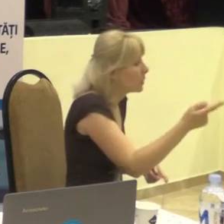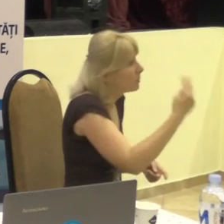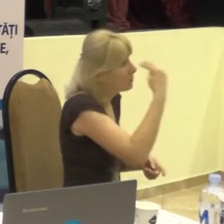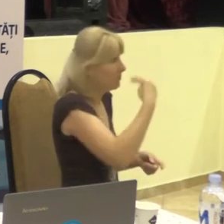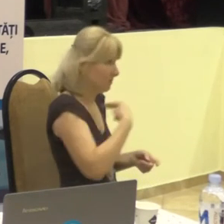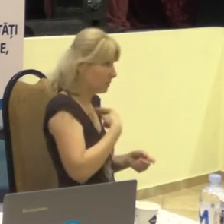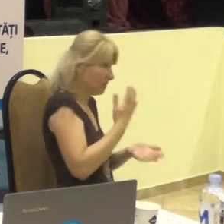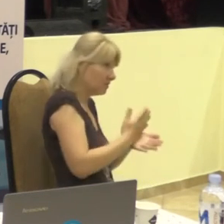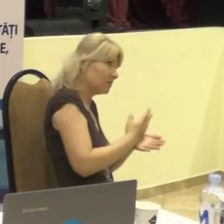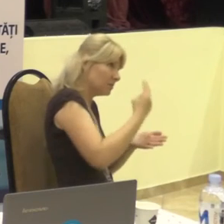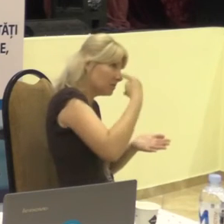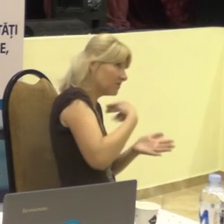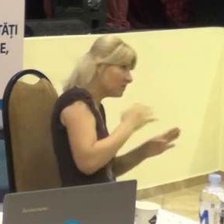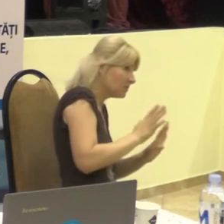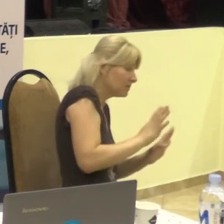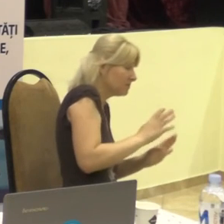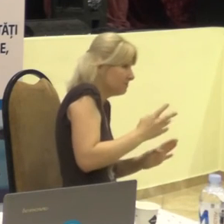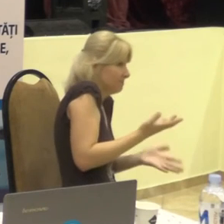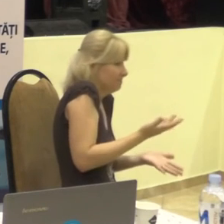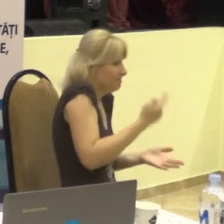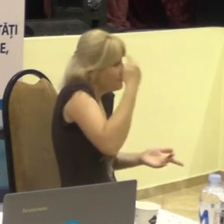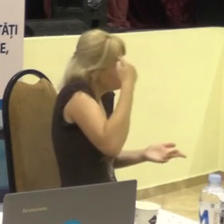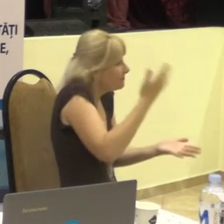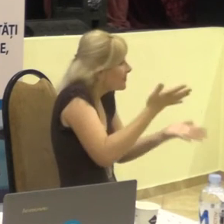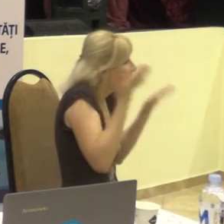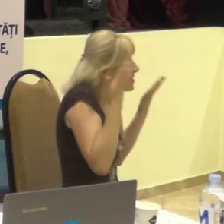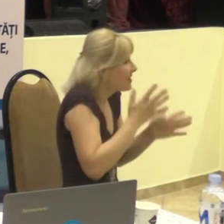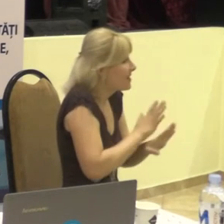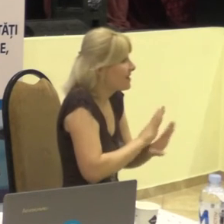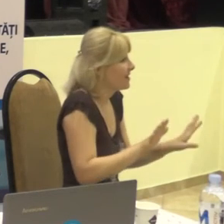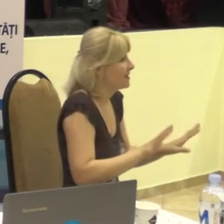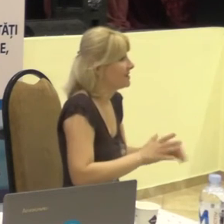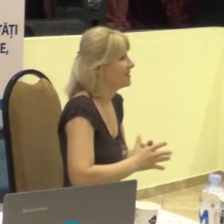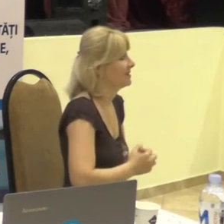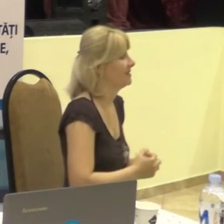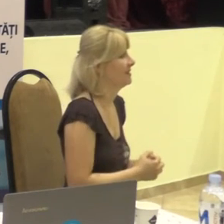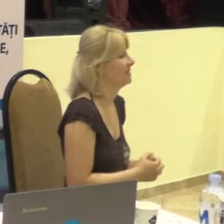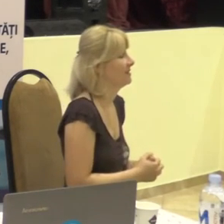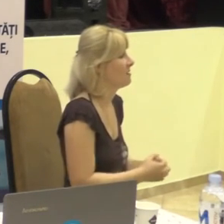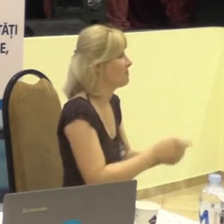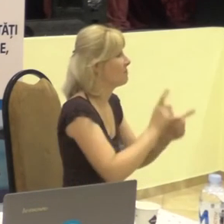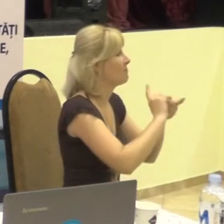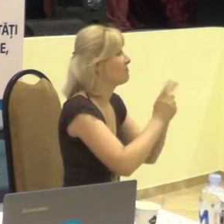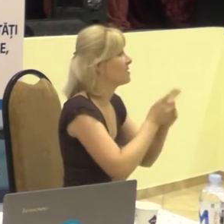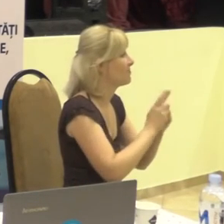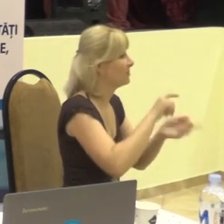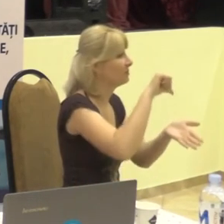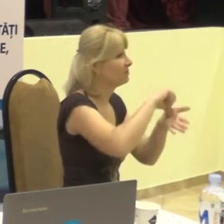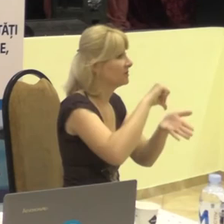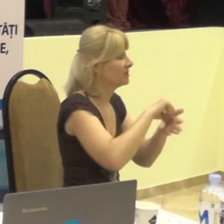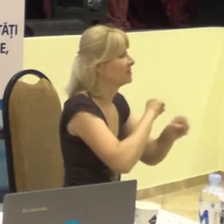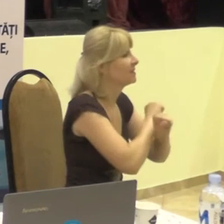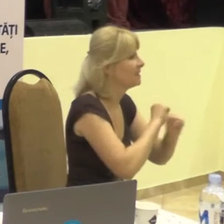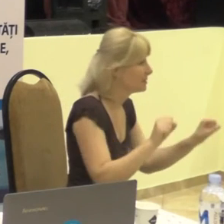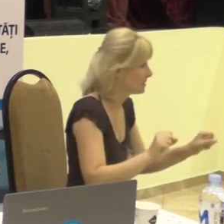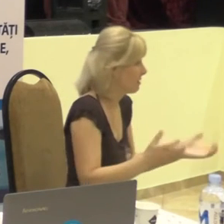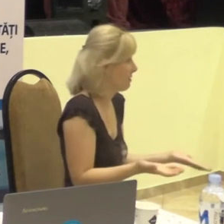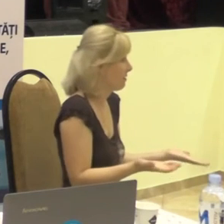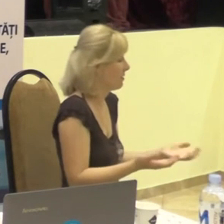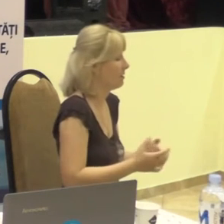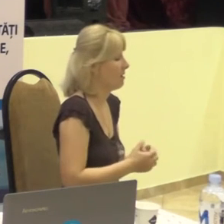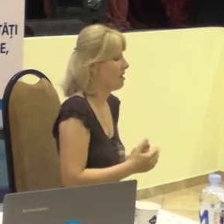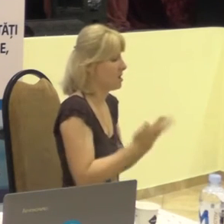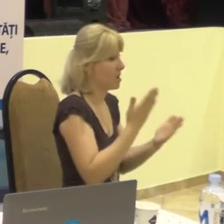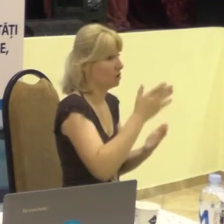tine ori nu te vede. Și dacă persoana stătea